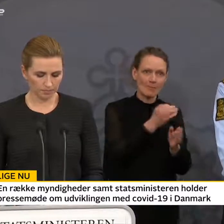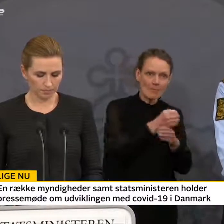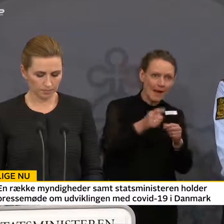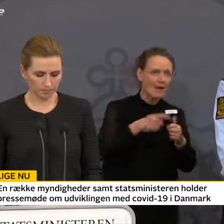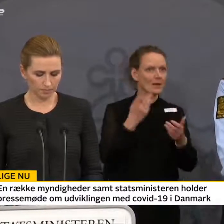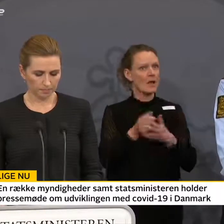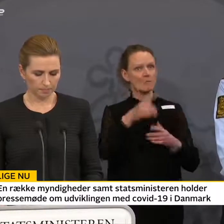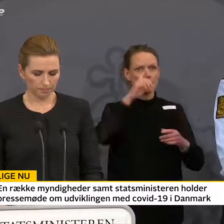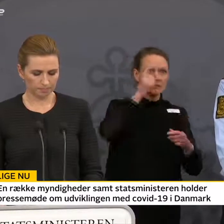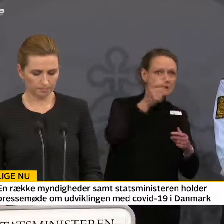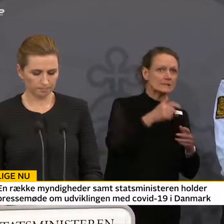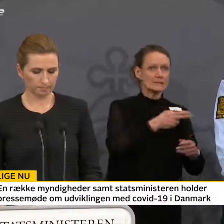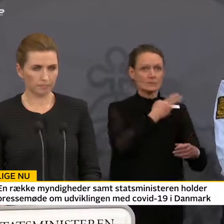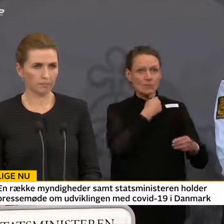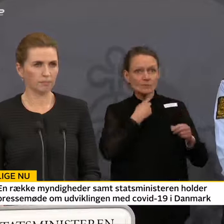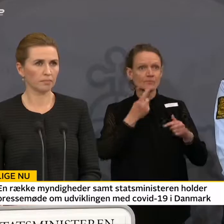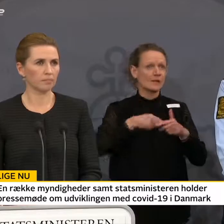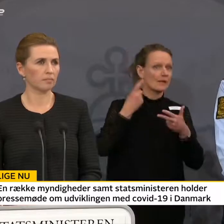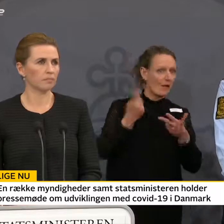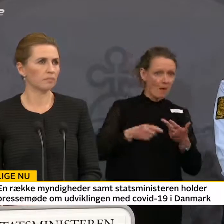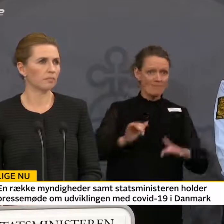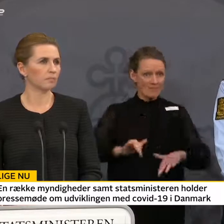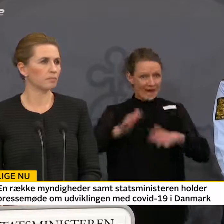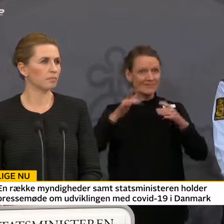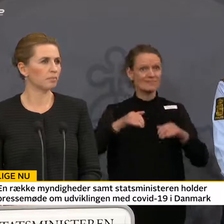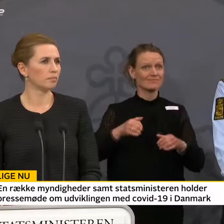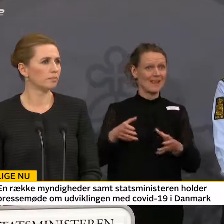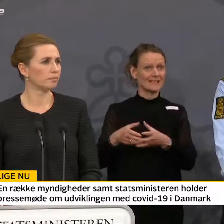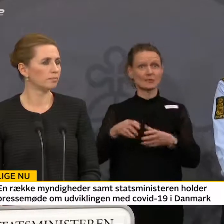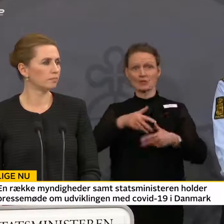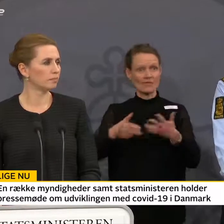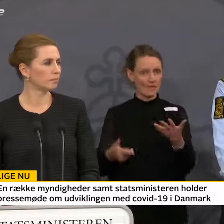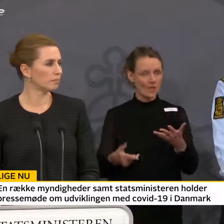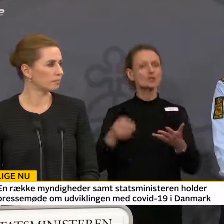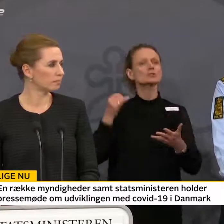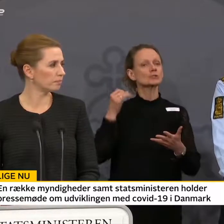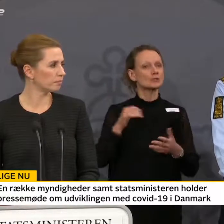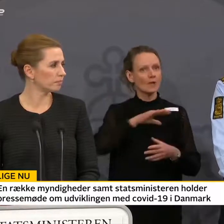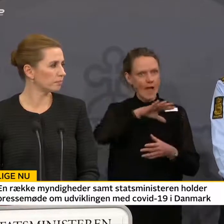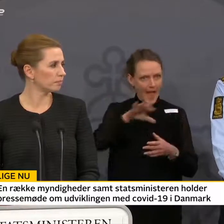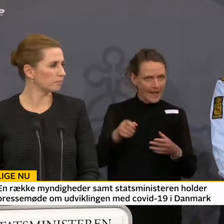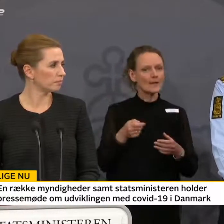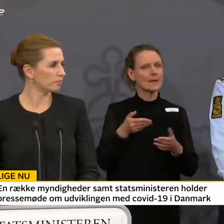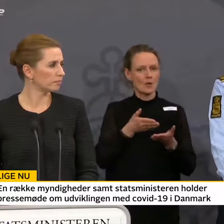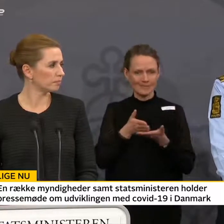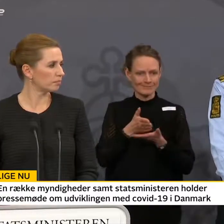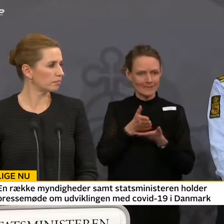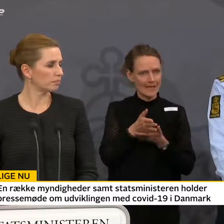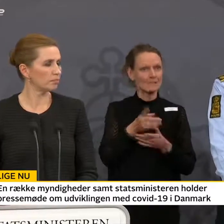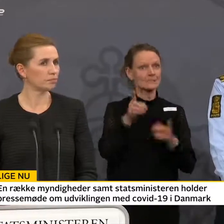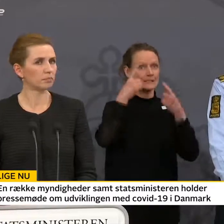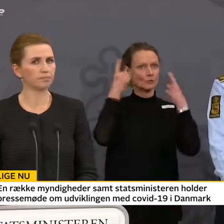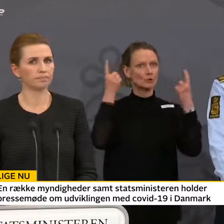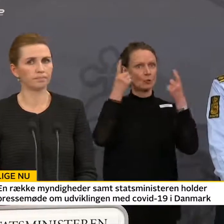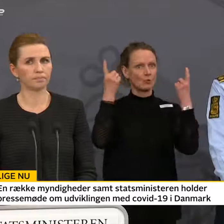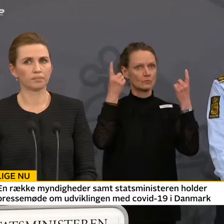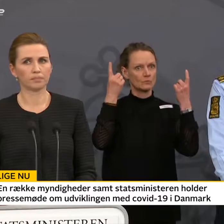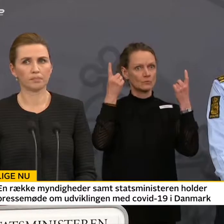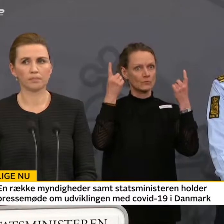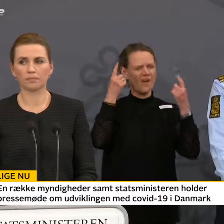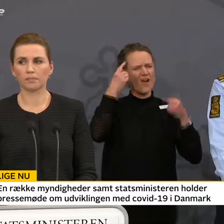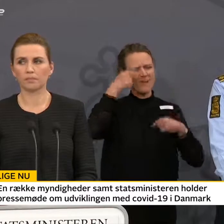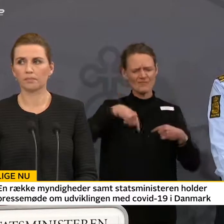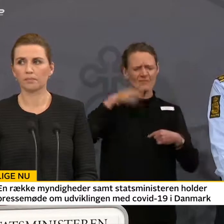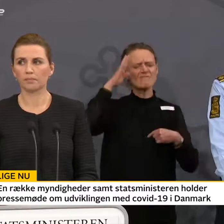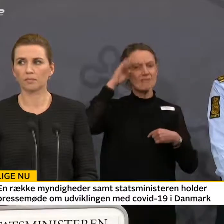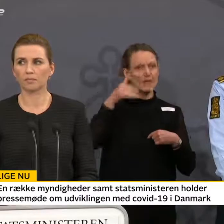osv., for at sørge for at bringe os alle sammen igennem den situation, vi står i. Det ved vi vil lykkes,